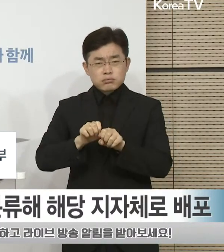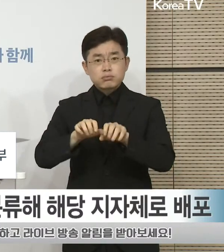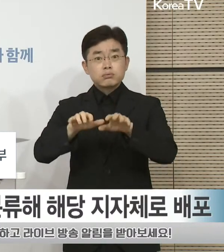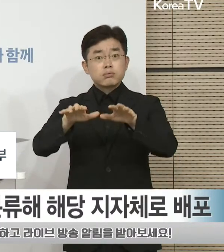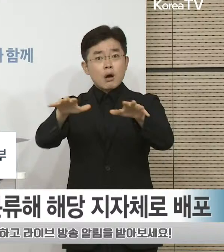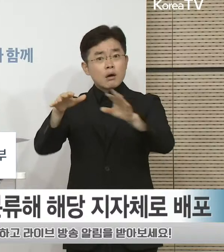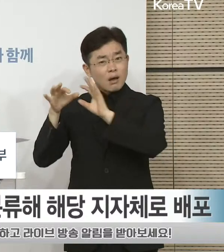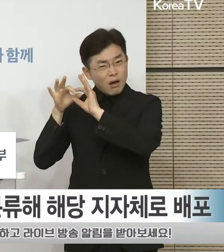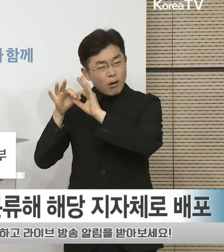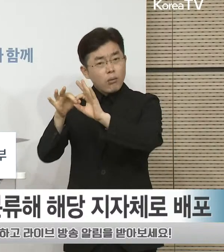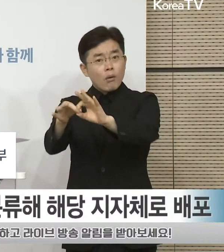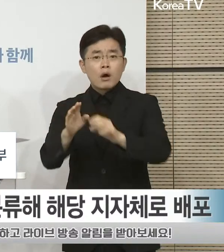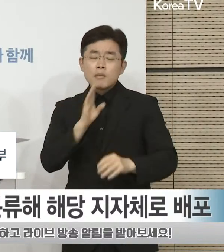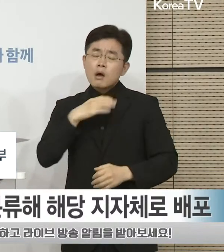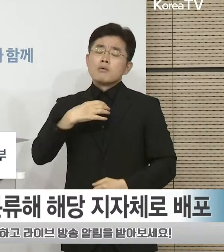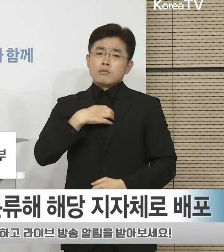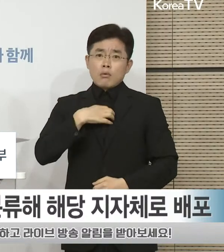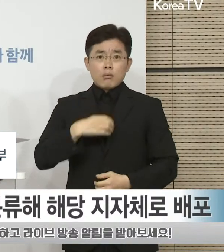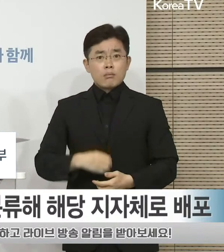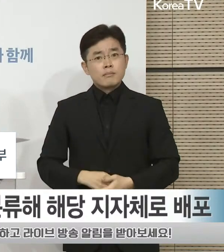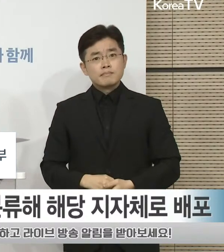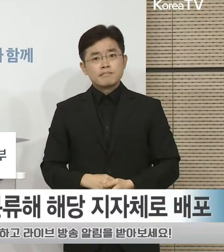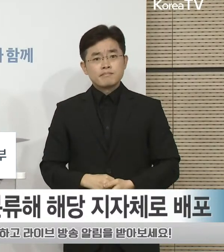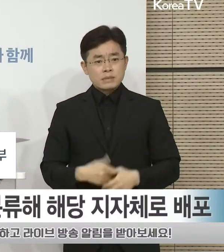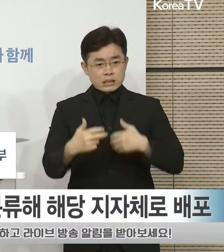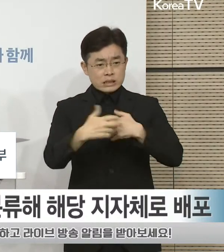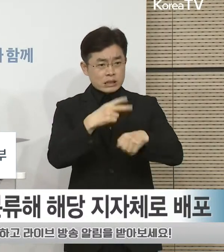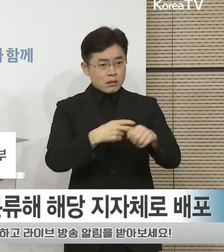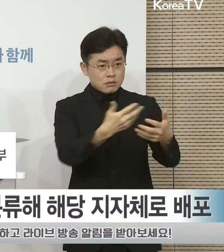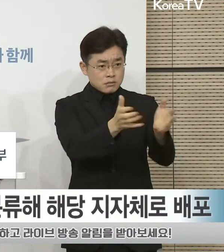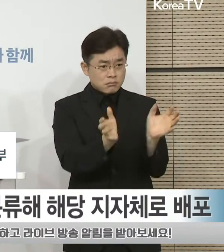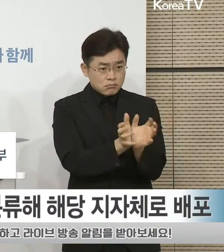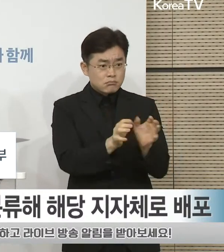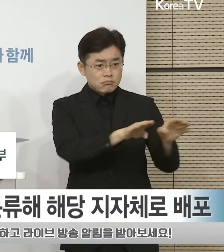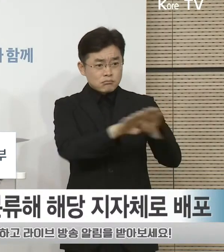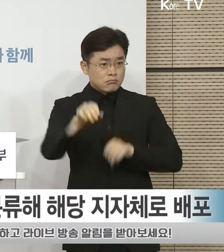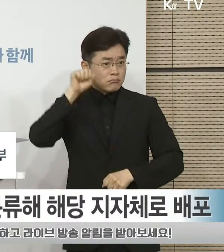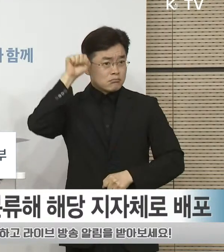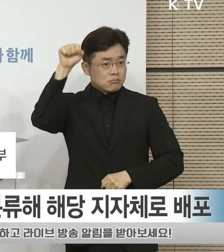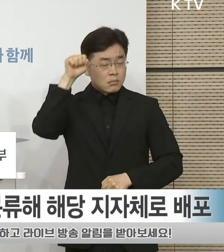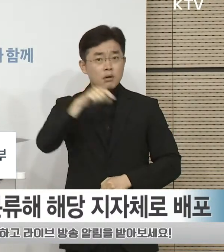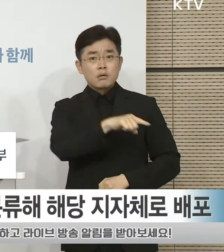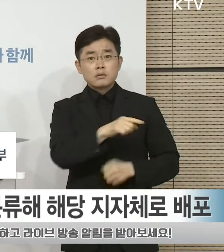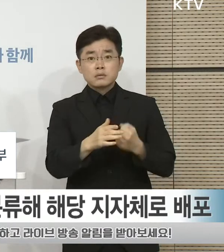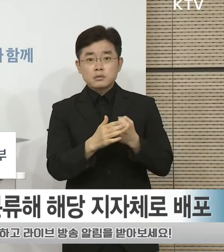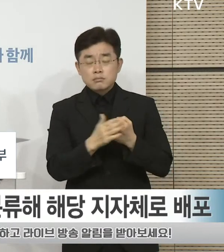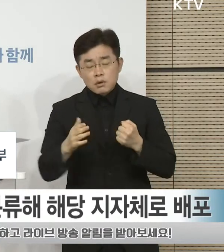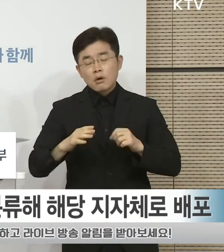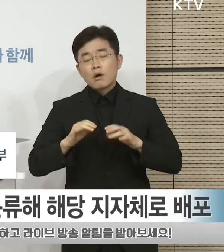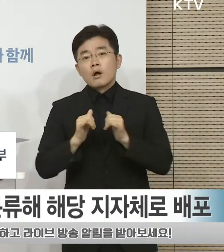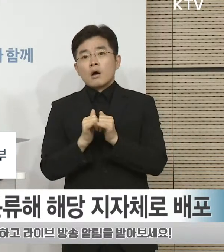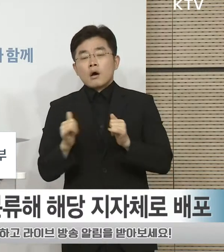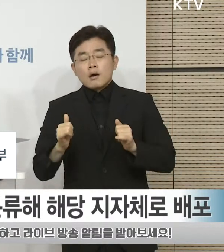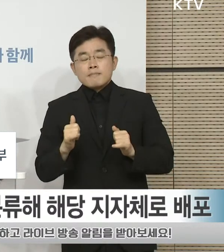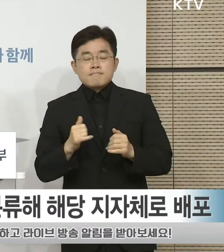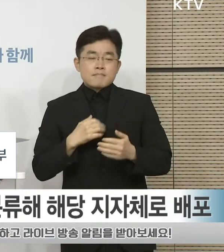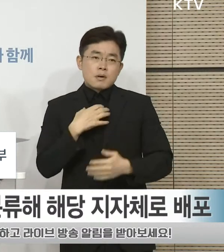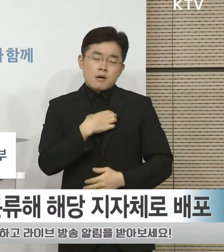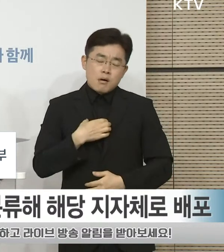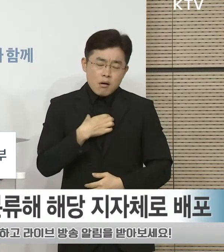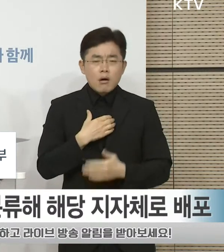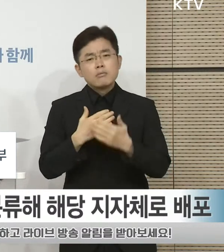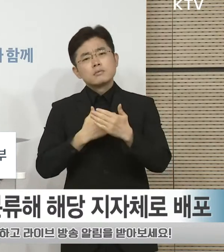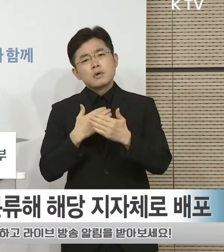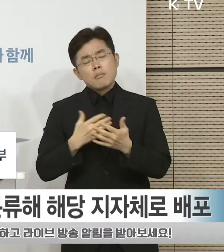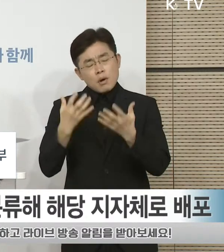추세가 계속되는 위기 상황에서 의사단체의 집단휴진이 계속되어 국민들의 불안과 우려가